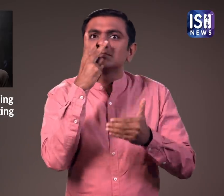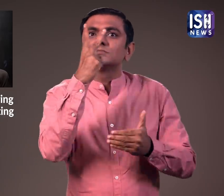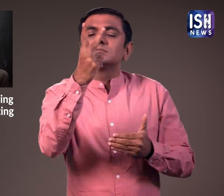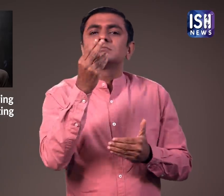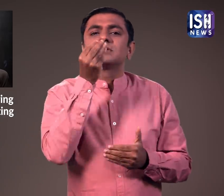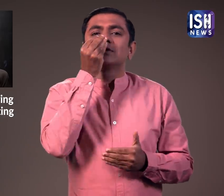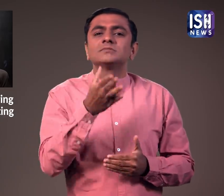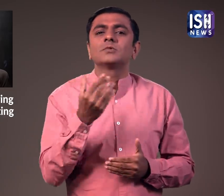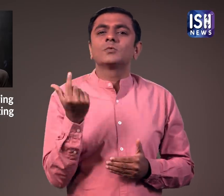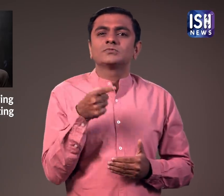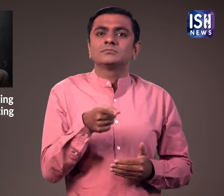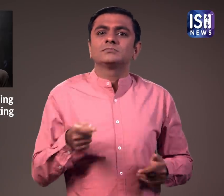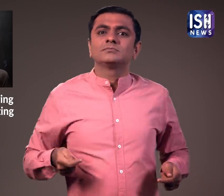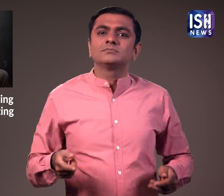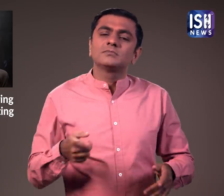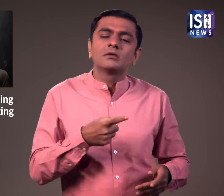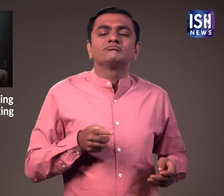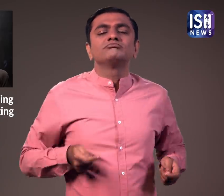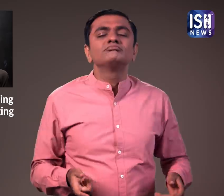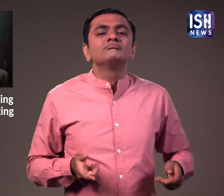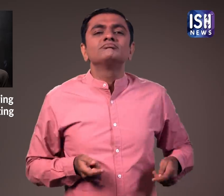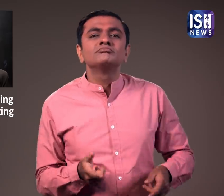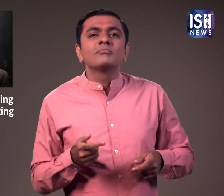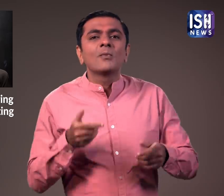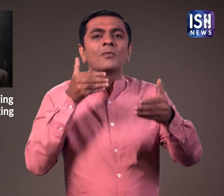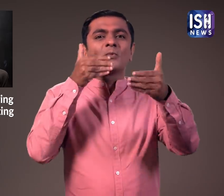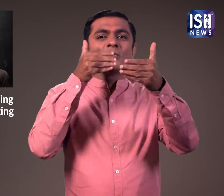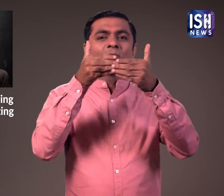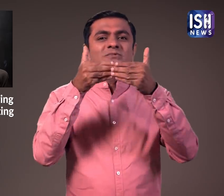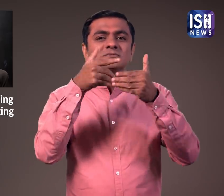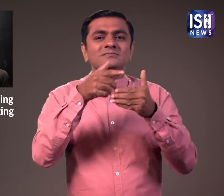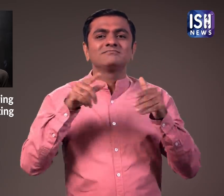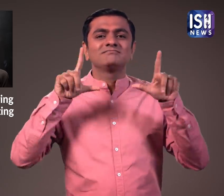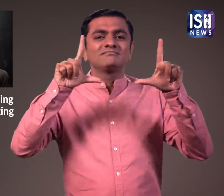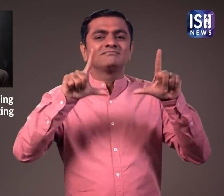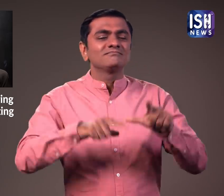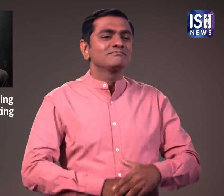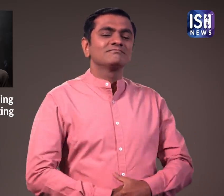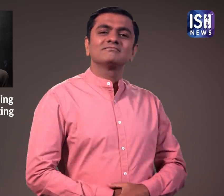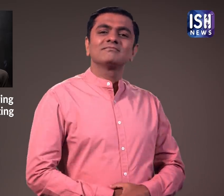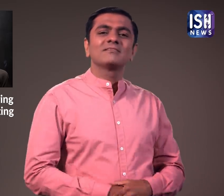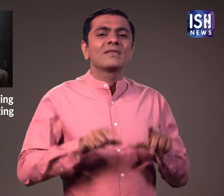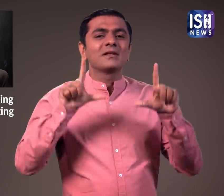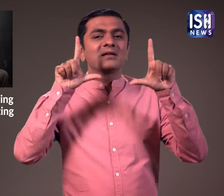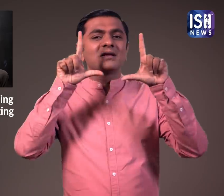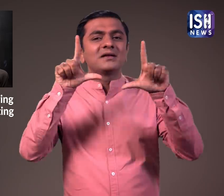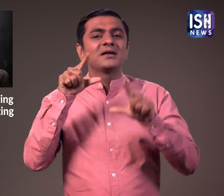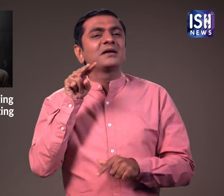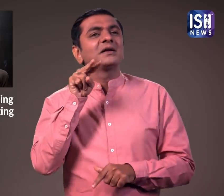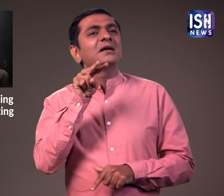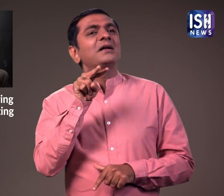सके।